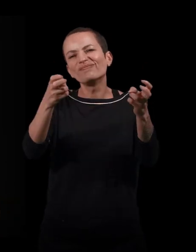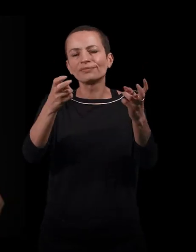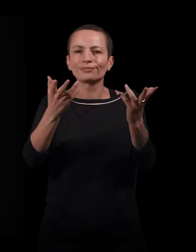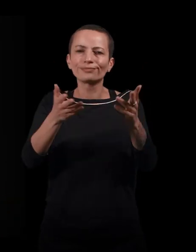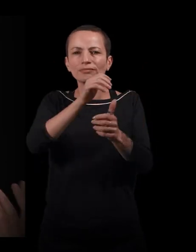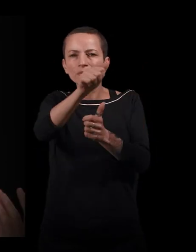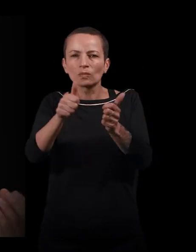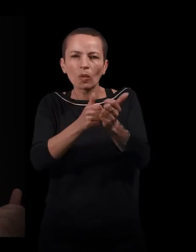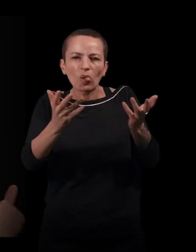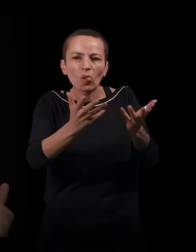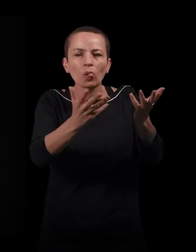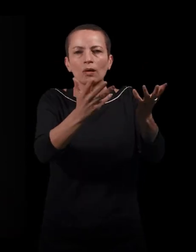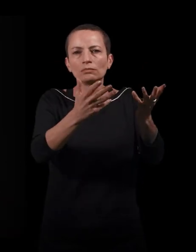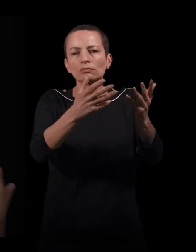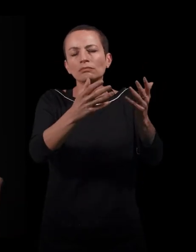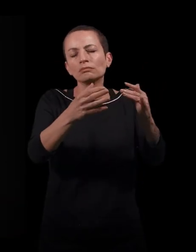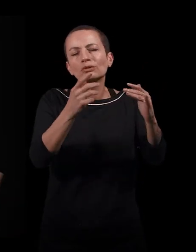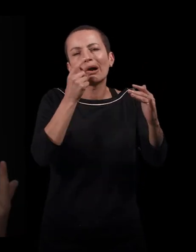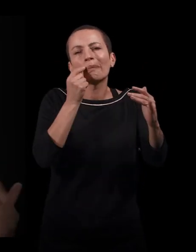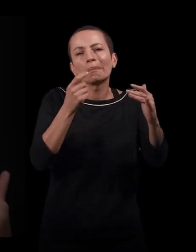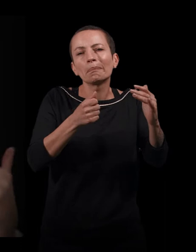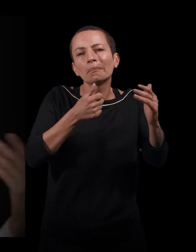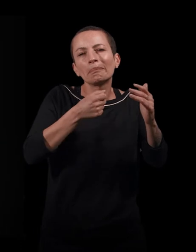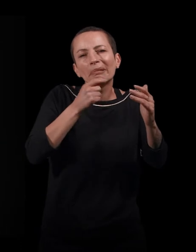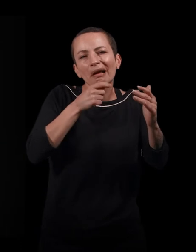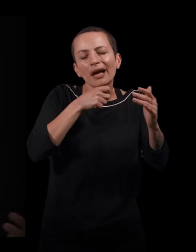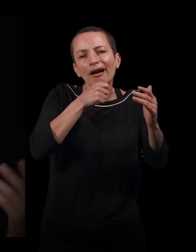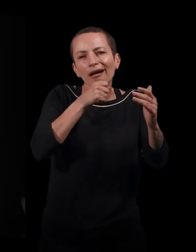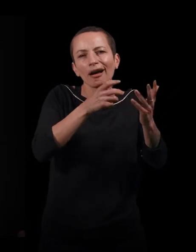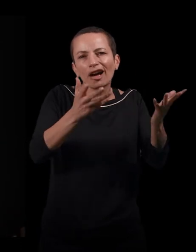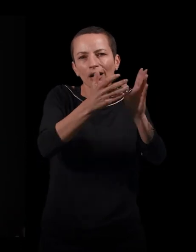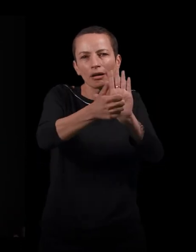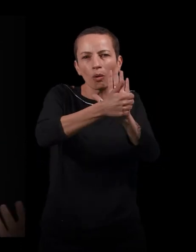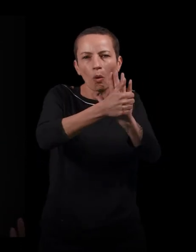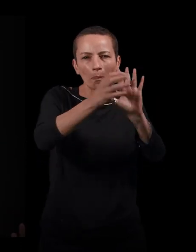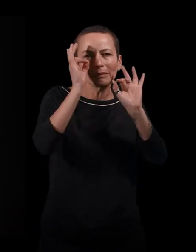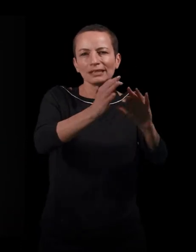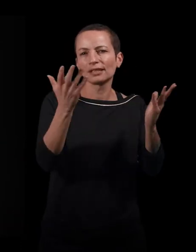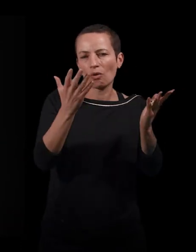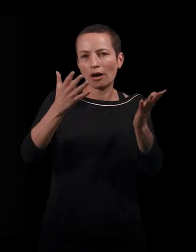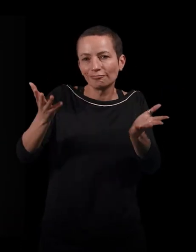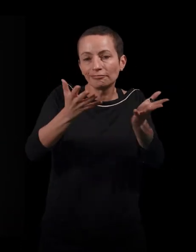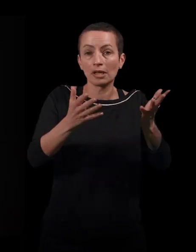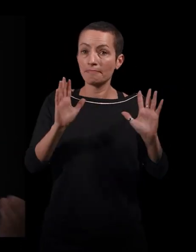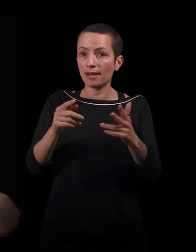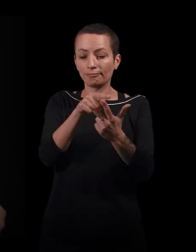personnages adjuvants, des personnages qui permettent de définir le personnage de Marcel. Néanmoins, elles ont,